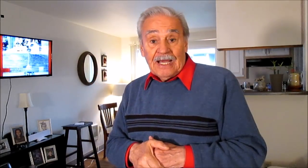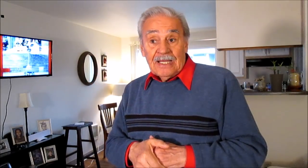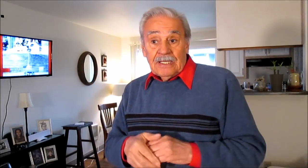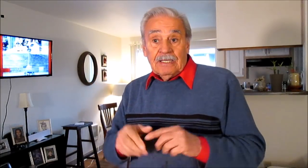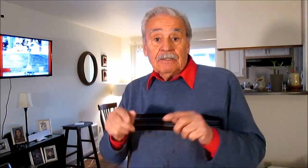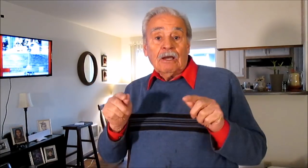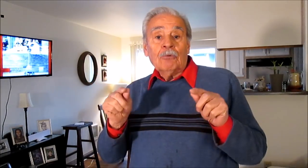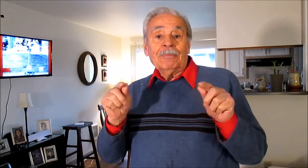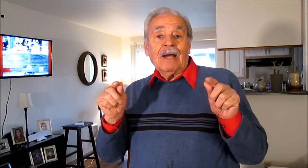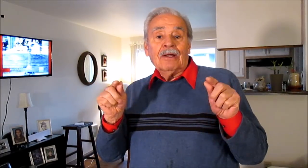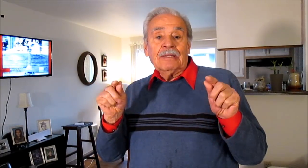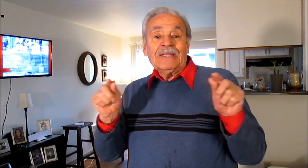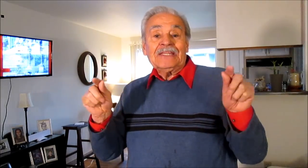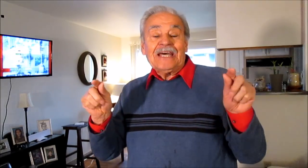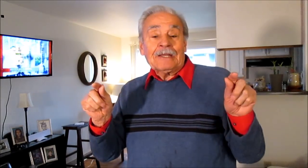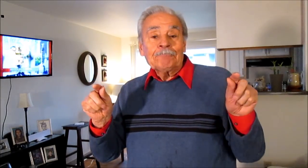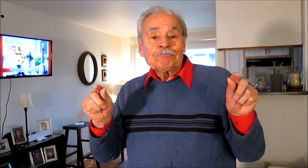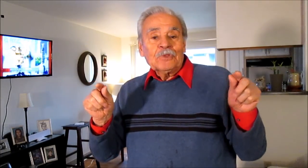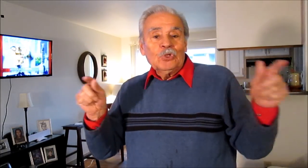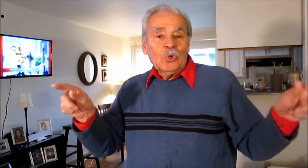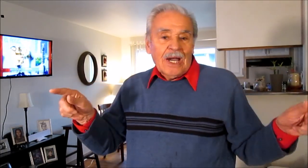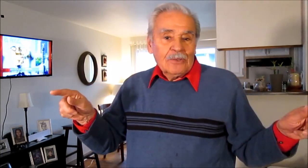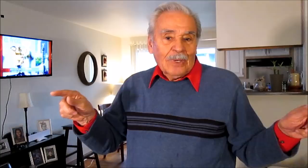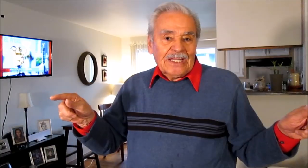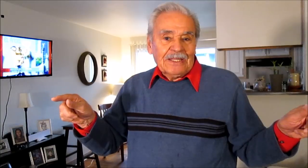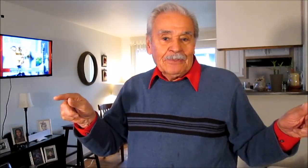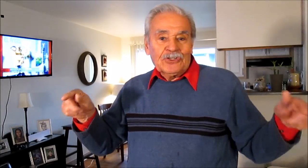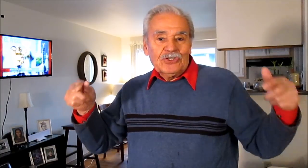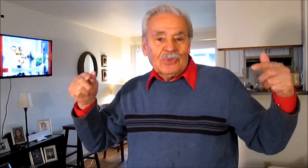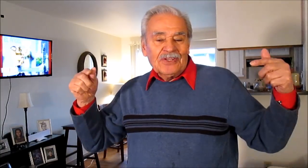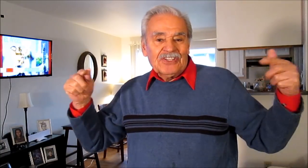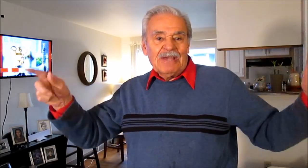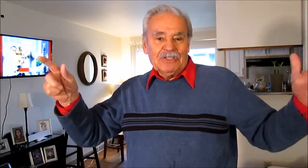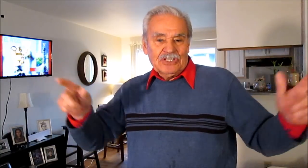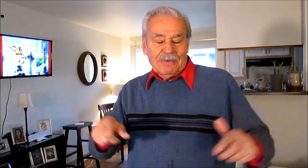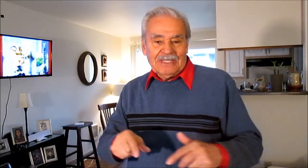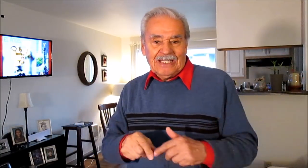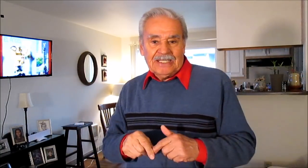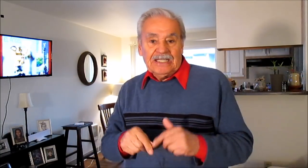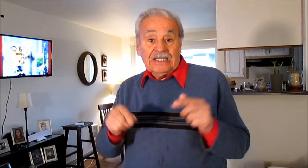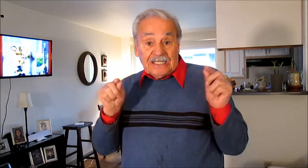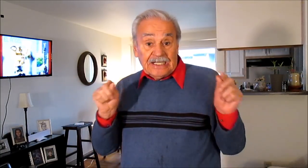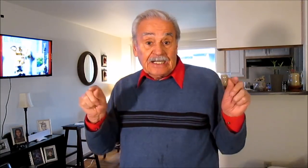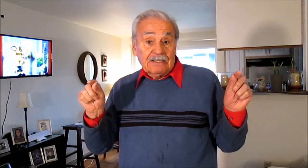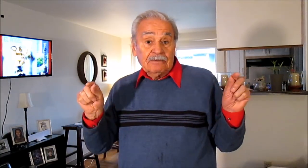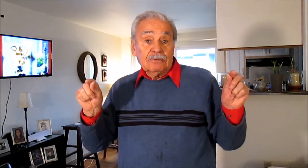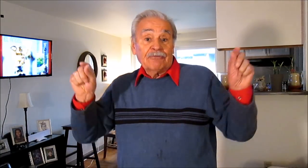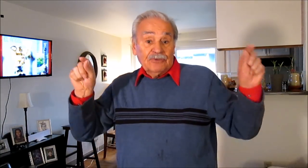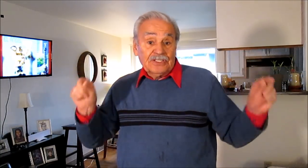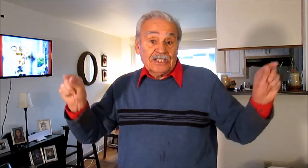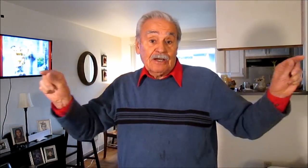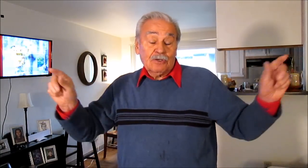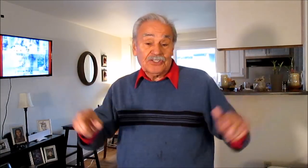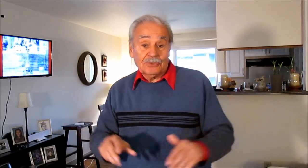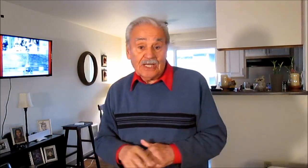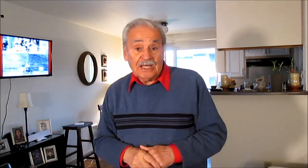alimentar no a 40 millones sino a 100 millones de habitantes y tener una fuente de trabajo asegurada.